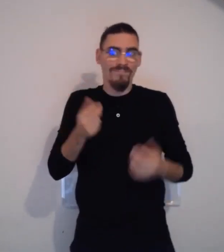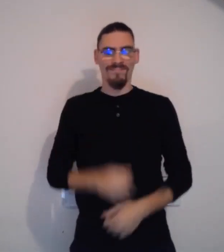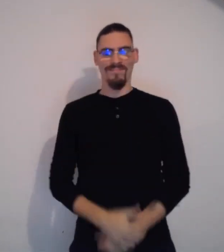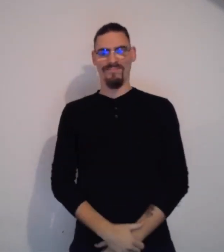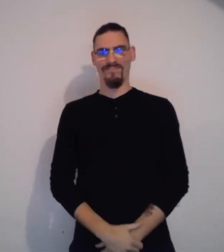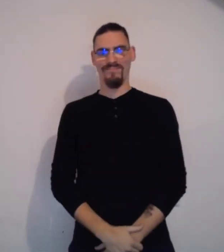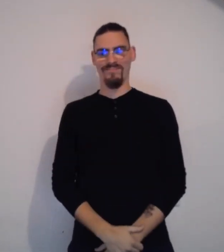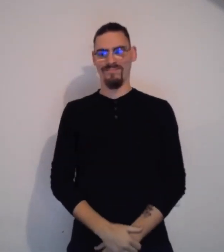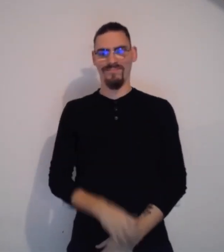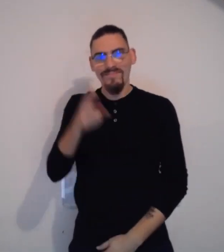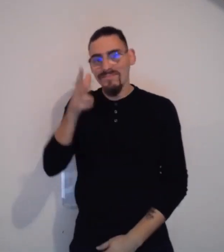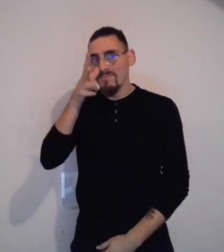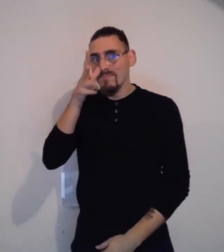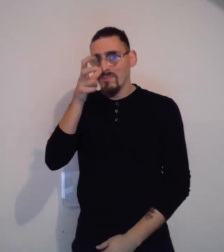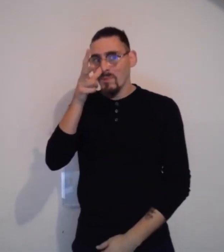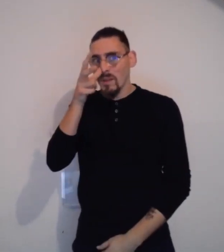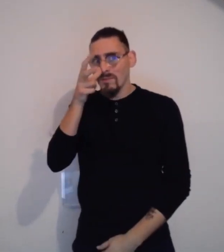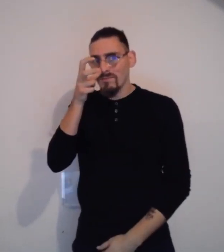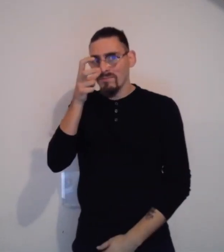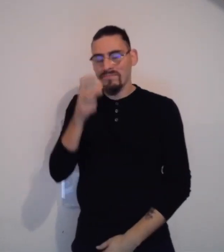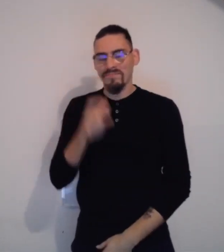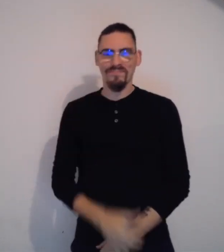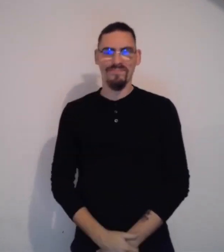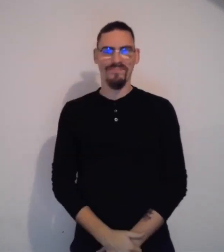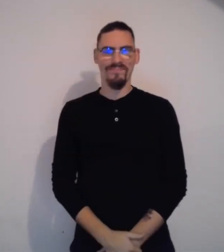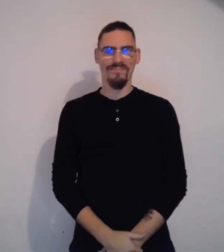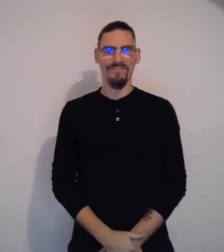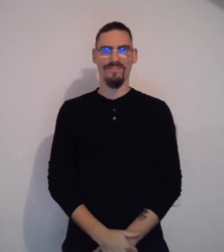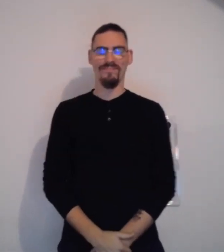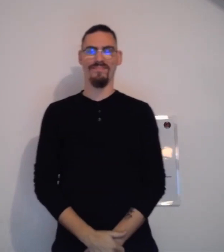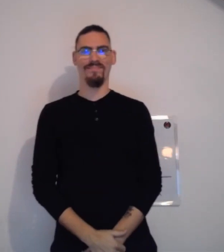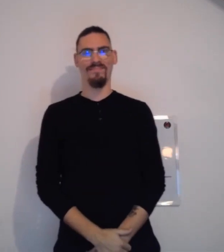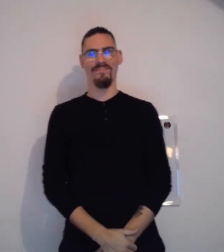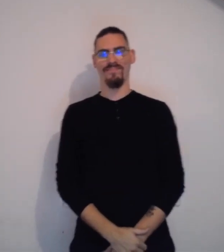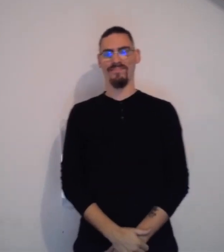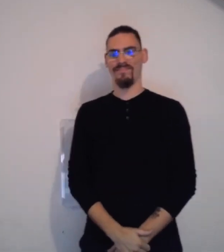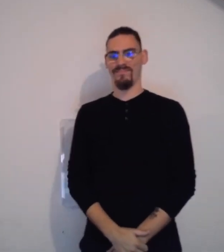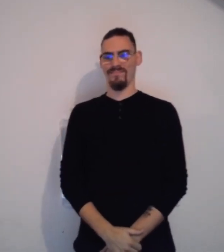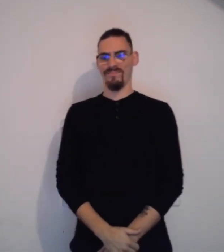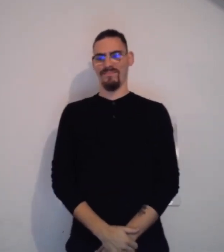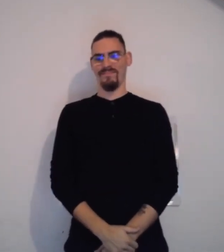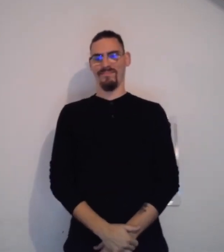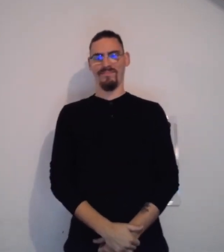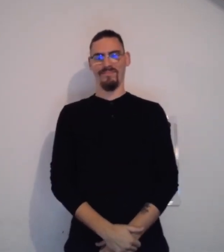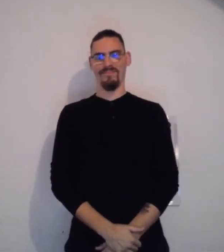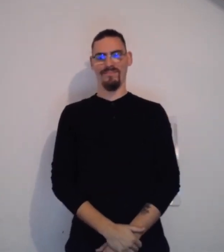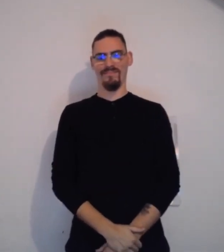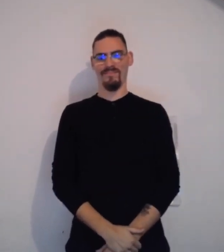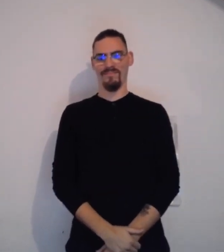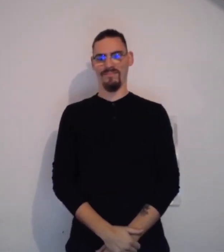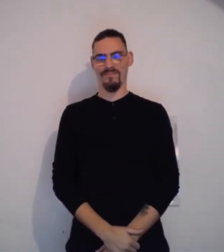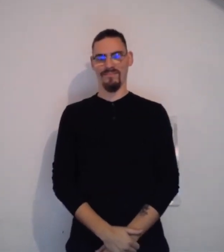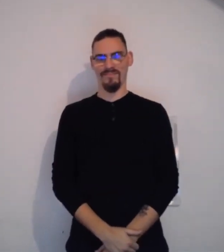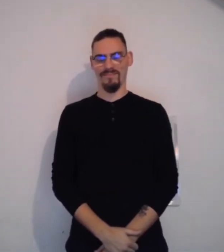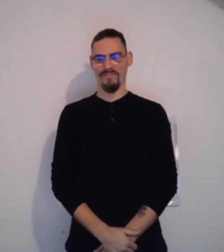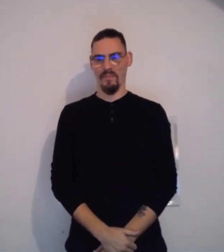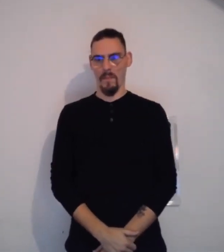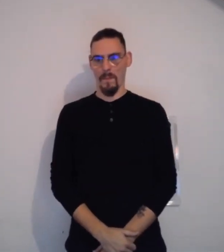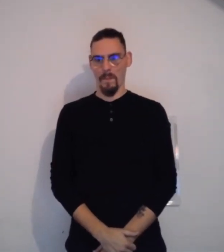noisette et il va commencer à la manger. Donc, on va reprendre le signe en mettant justement cette noisette près de la